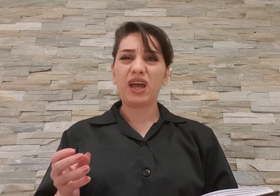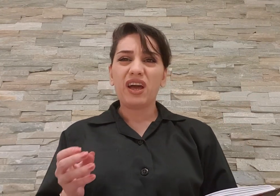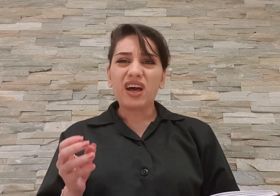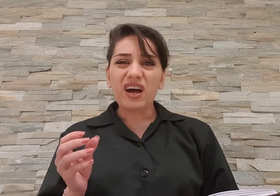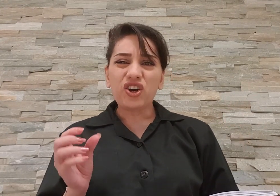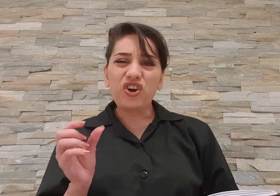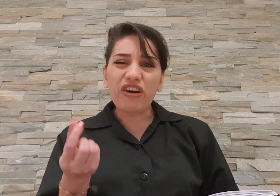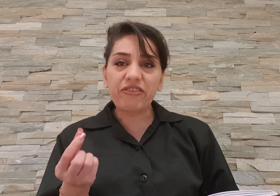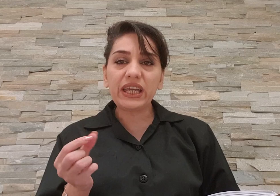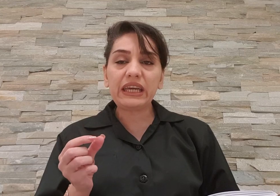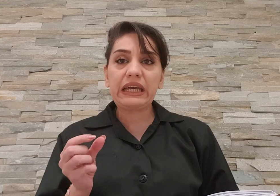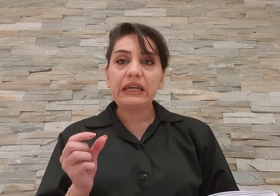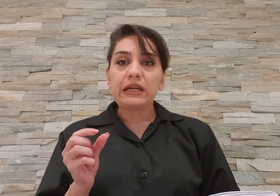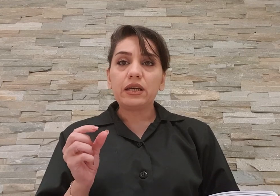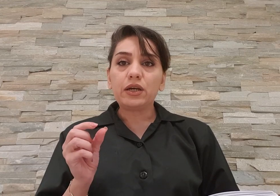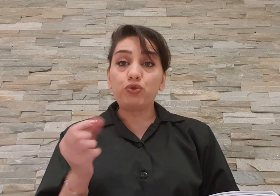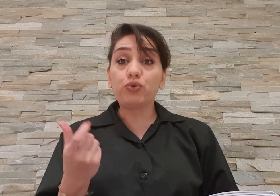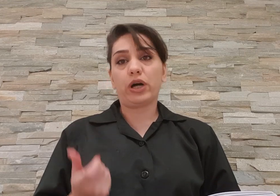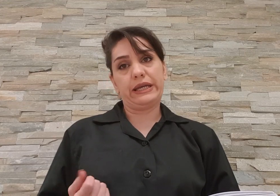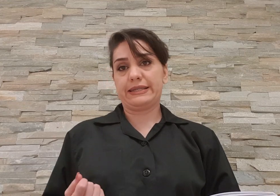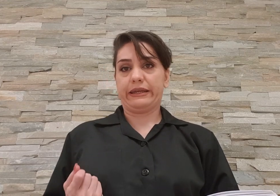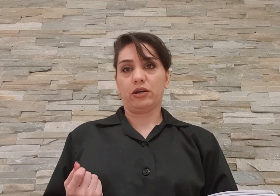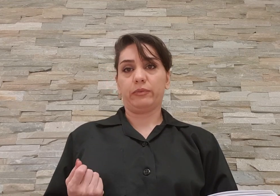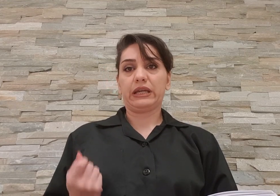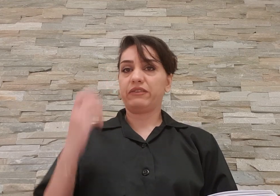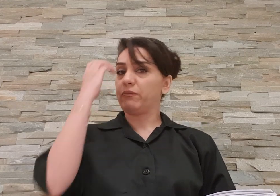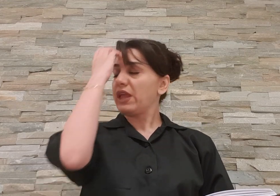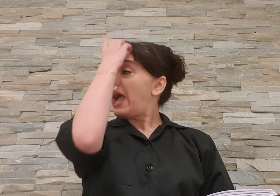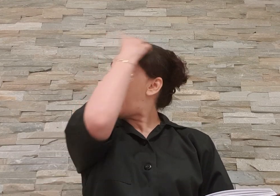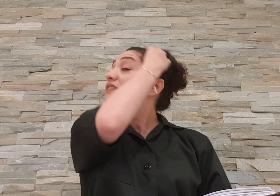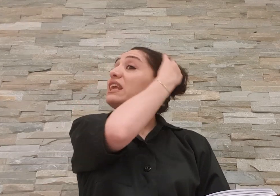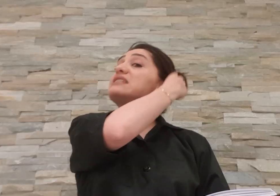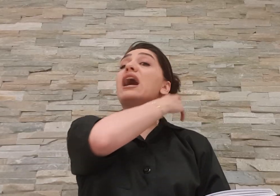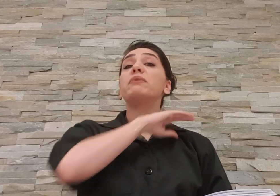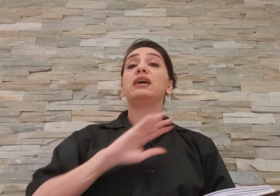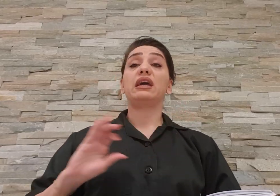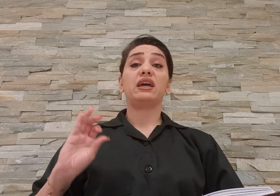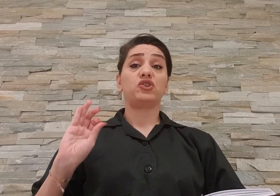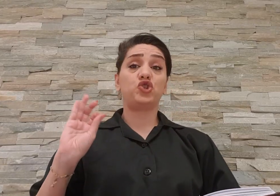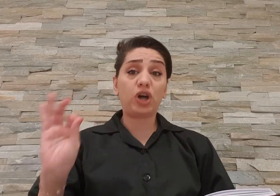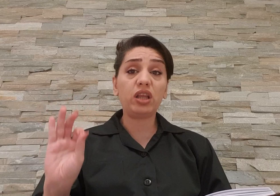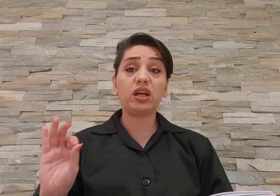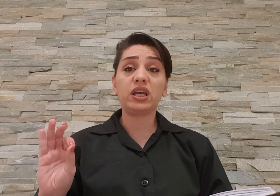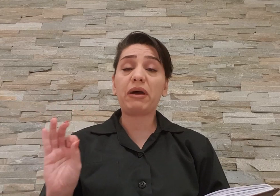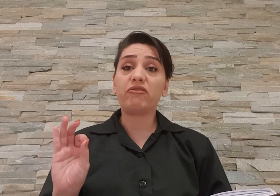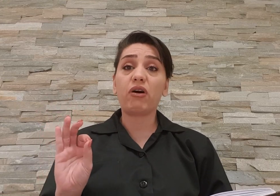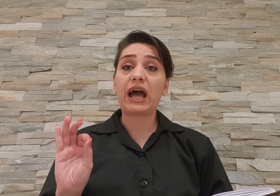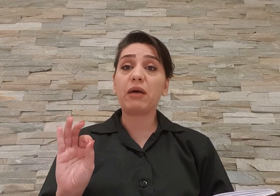گافای دروخهای این سریال رو میگرفتیم اول از همه جا داره که من واقعا